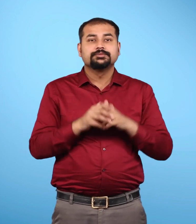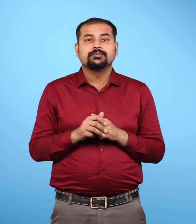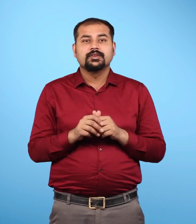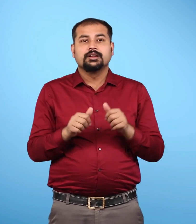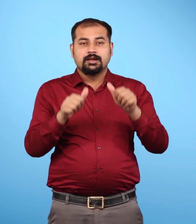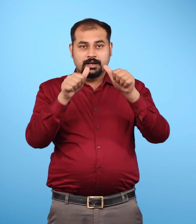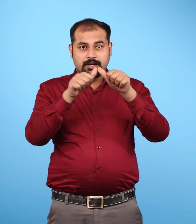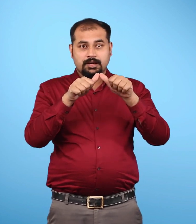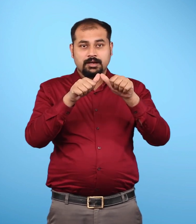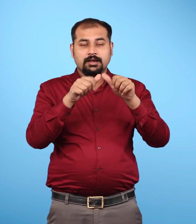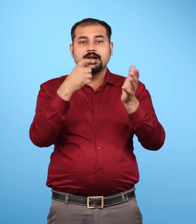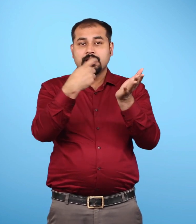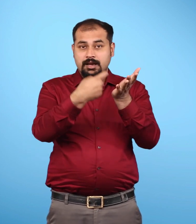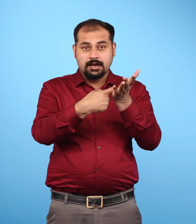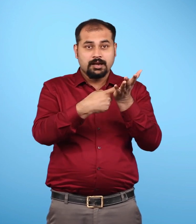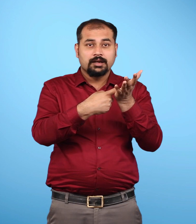तथा आर्क्टिक महासागर